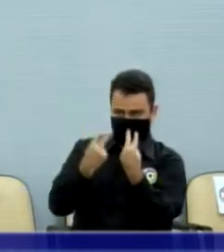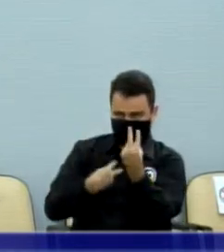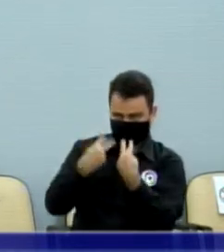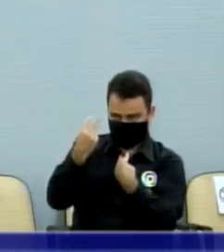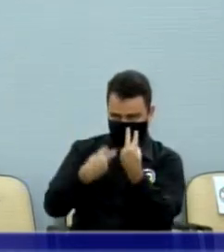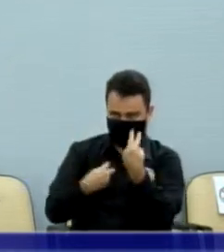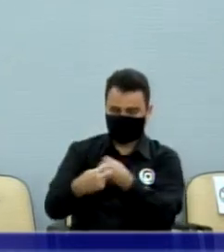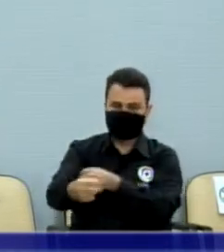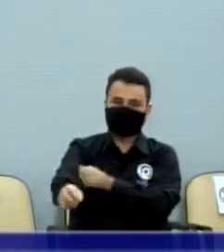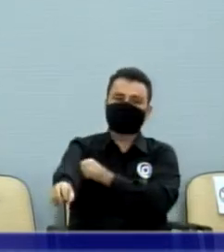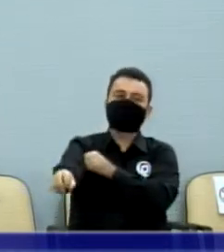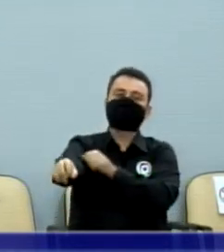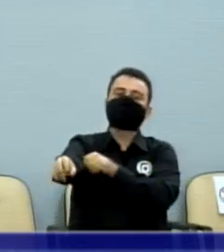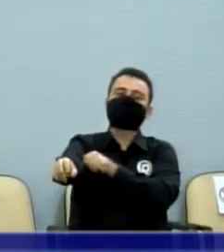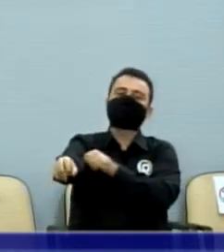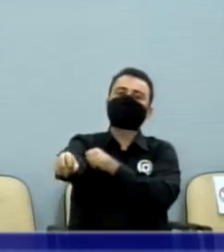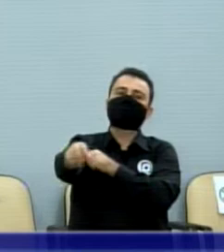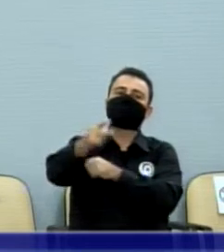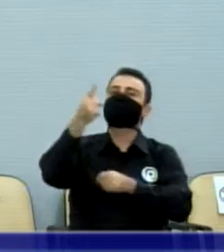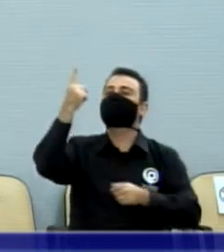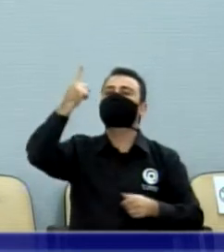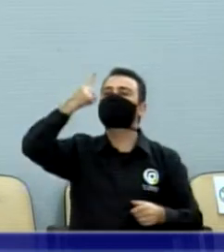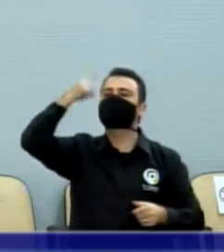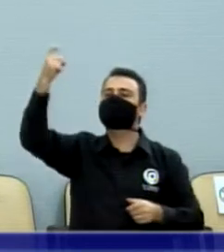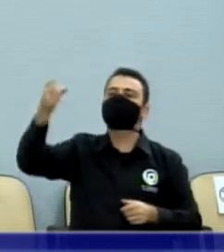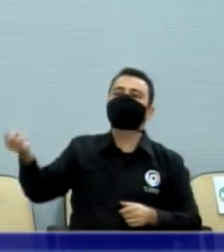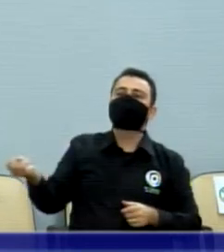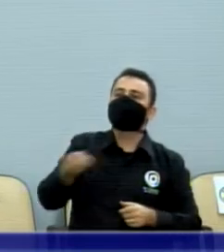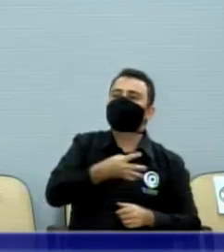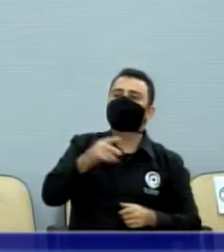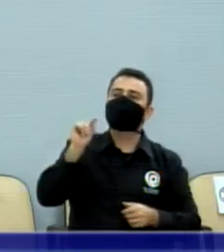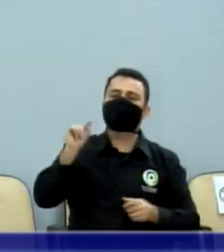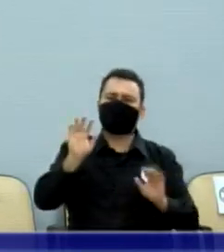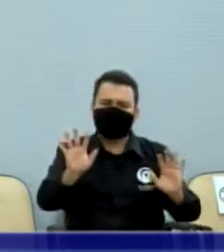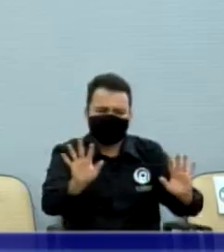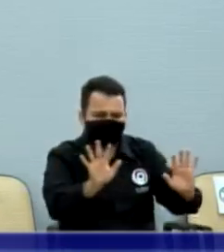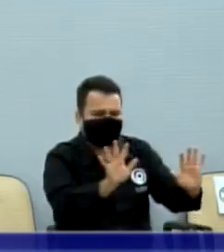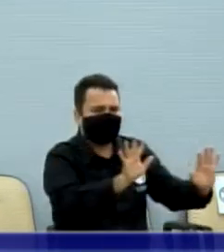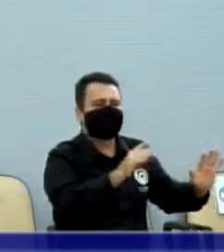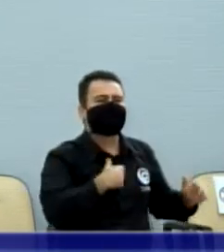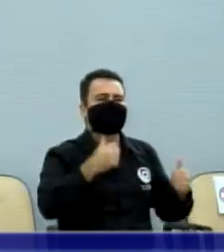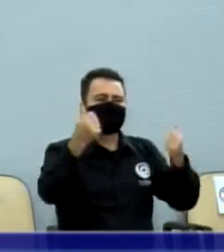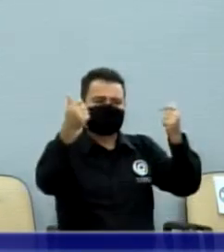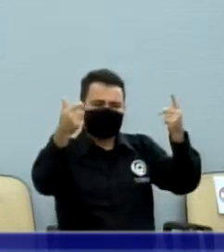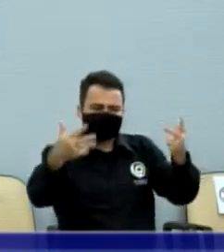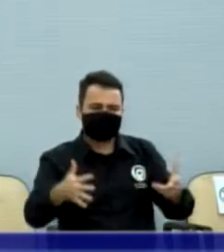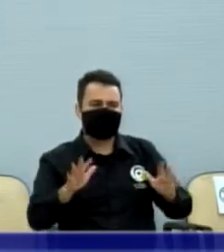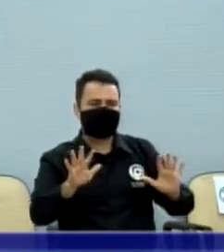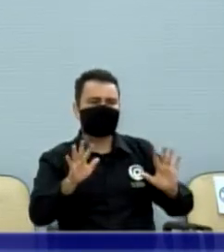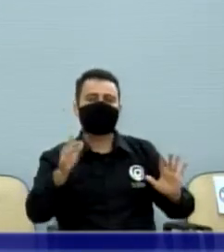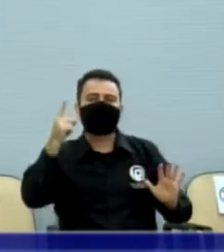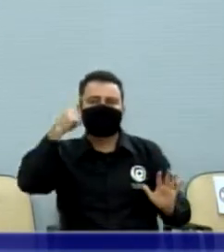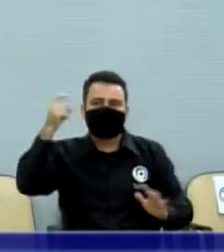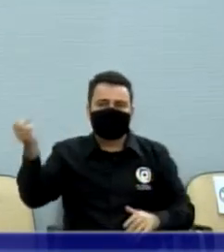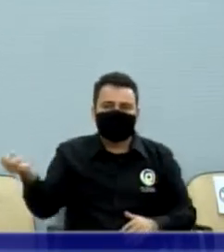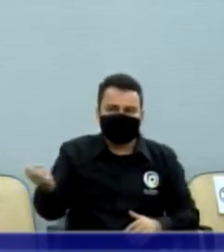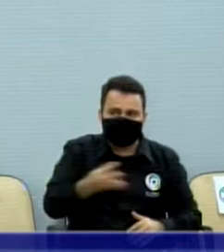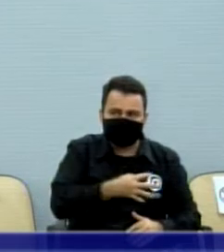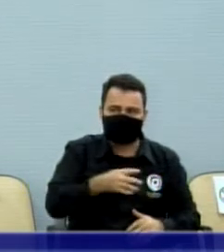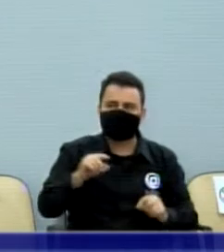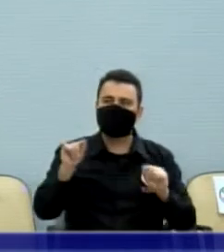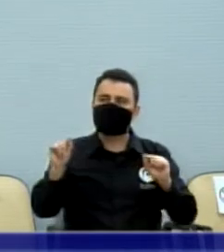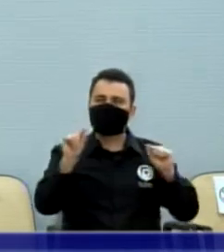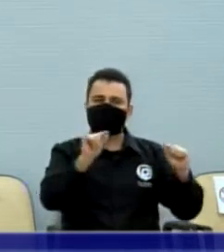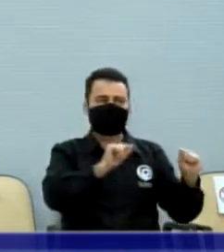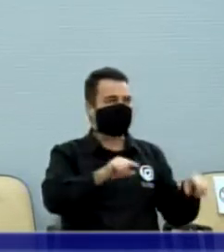Trânsito, que inventou uma nova modalidade, calma senhores, calma, ela inventou uma nova modalidade, Júnior, de